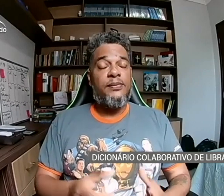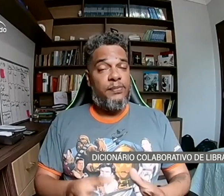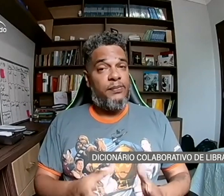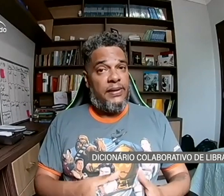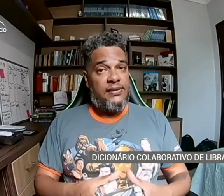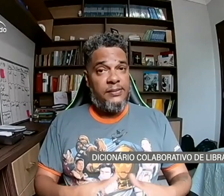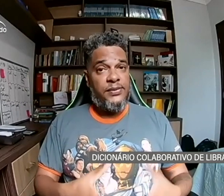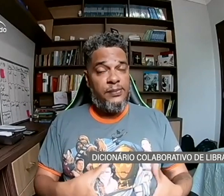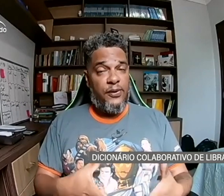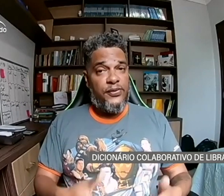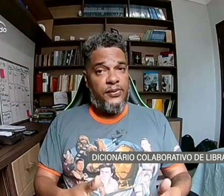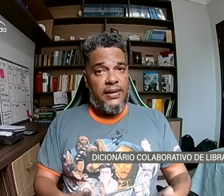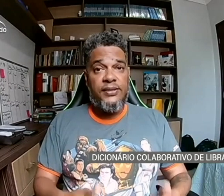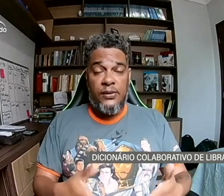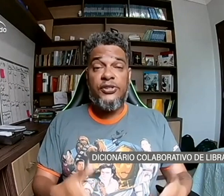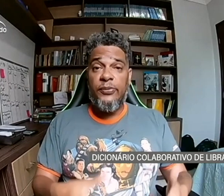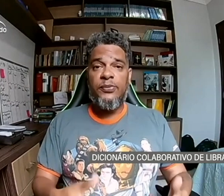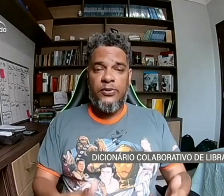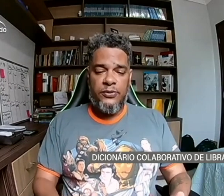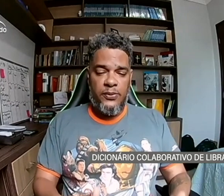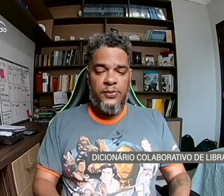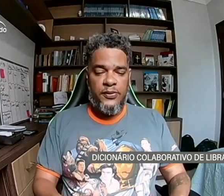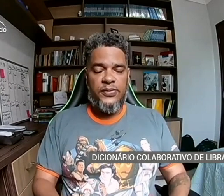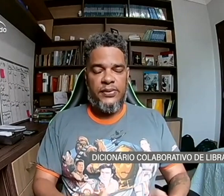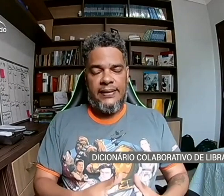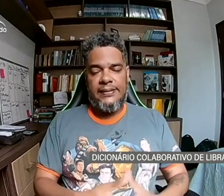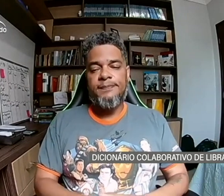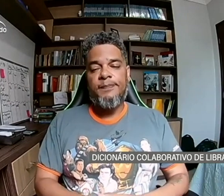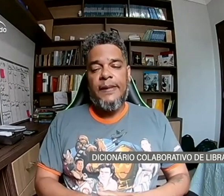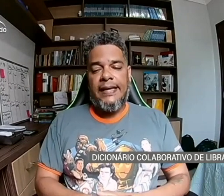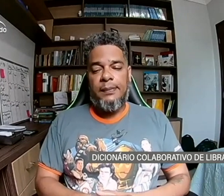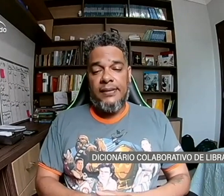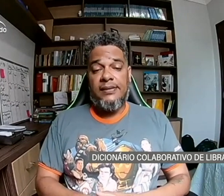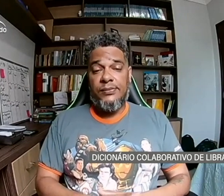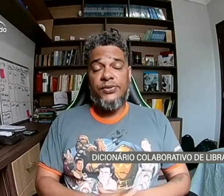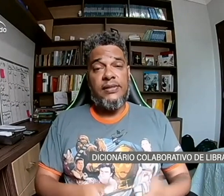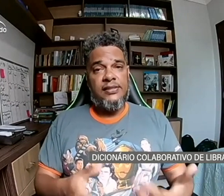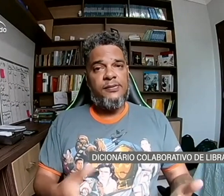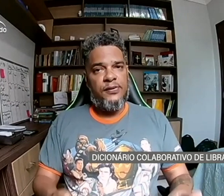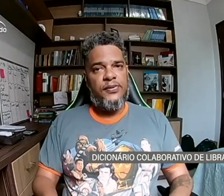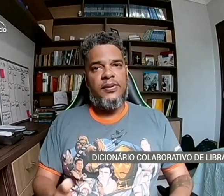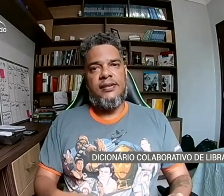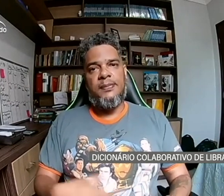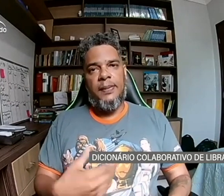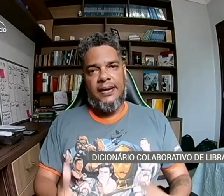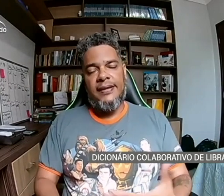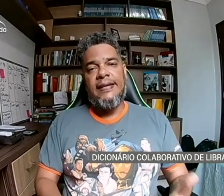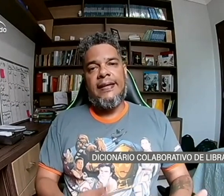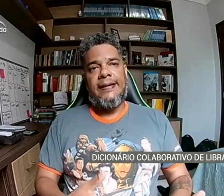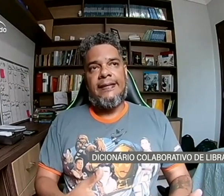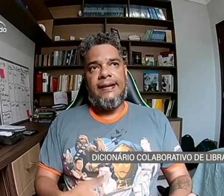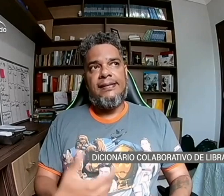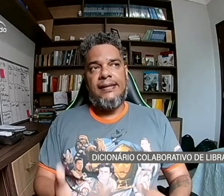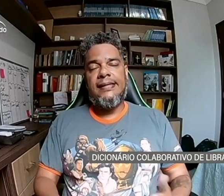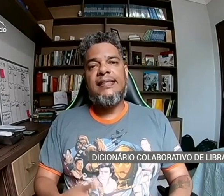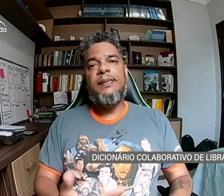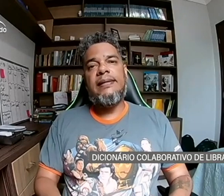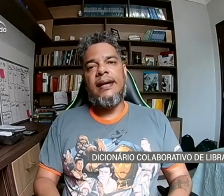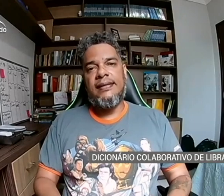precisamos de profissionais, né? Nós temos muito bons profissionais e precisamos desses profissionais para trazer acessibilidade